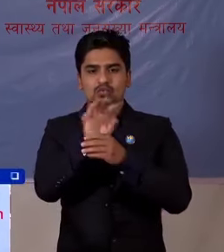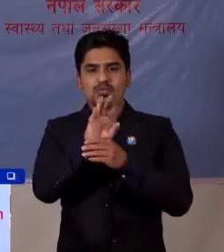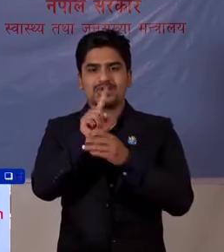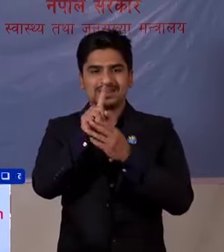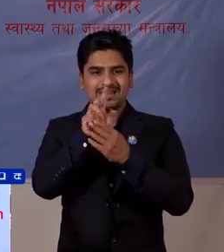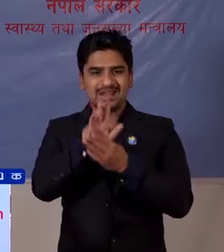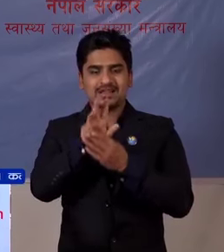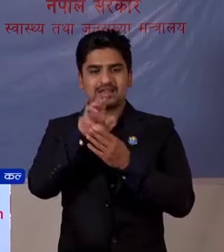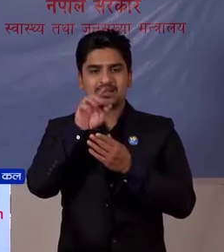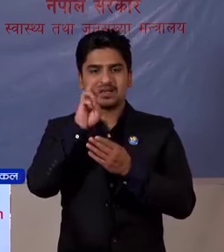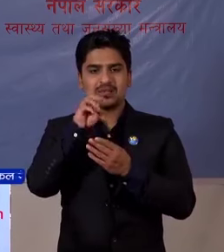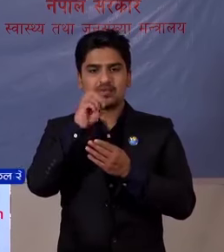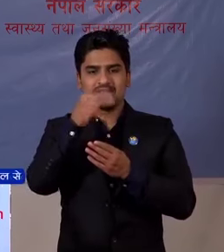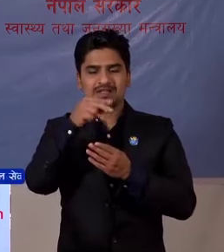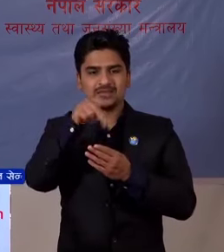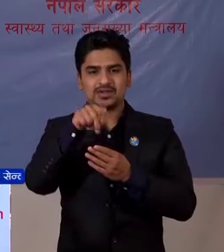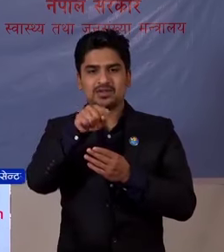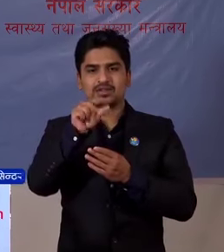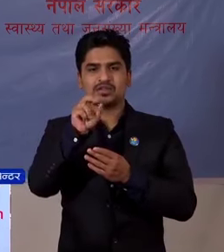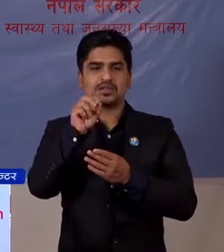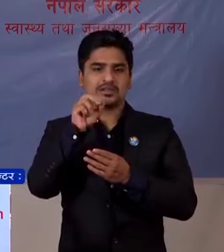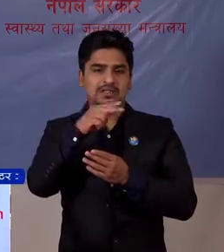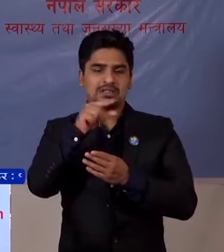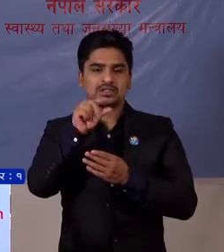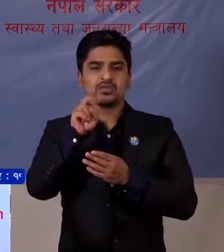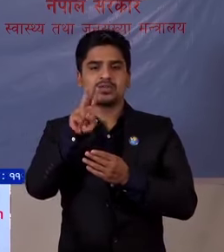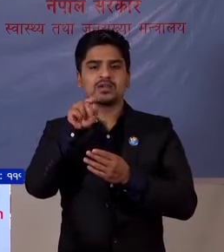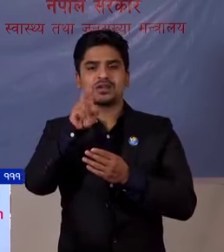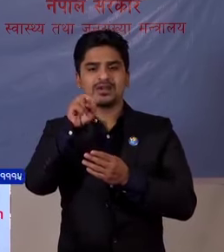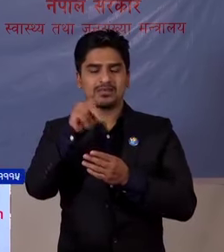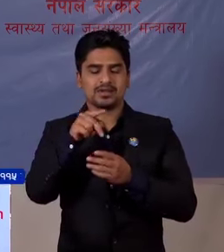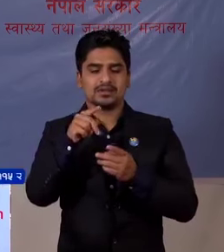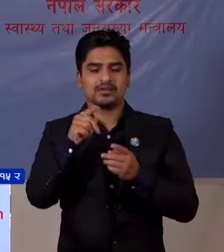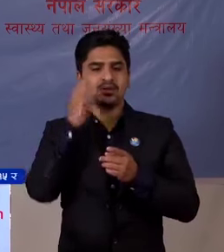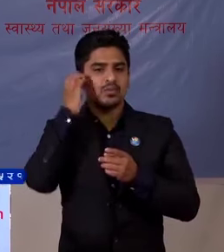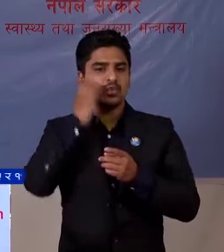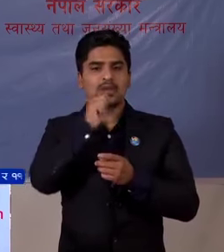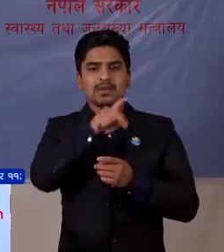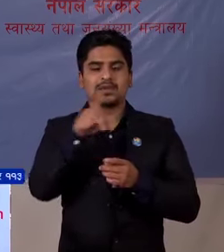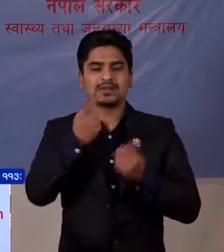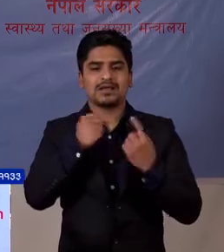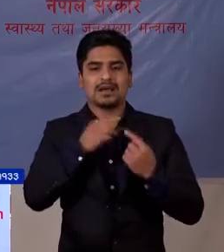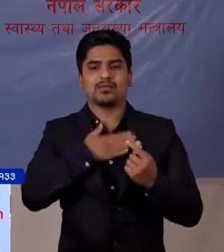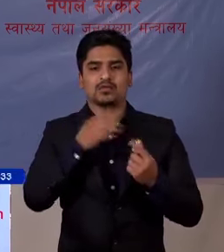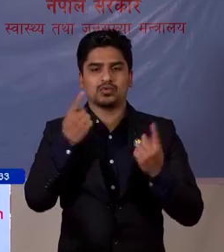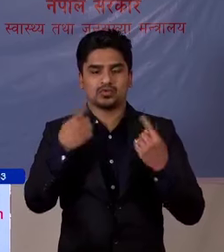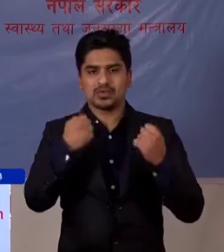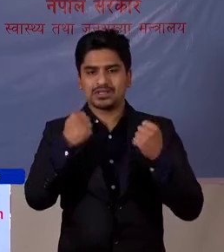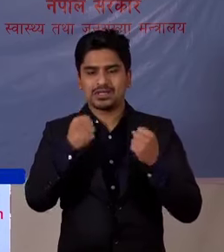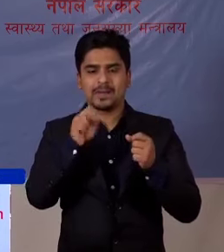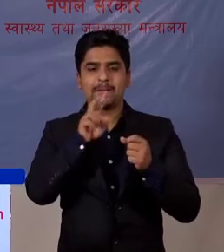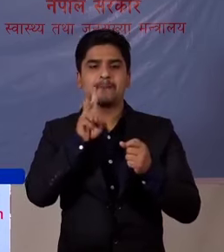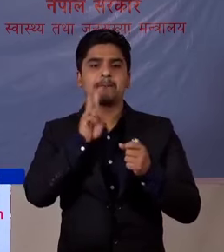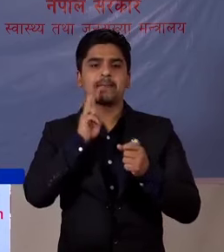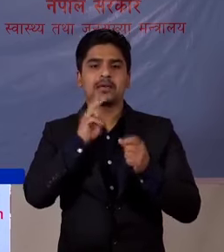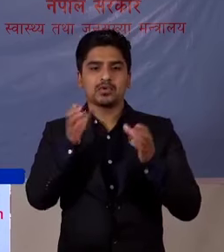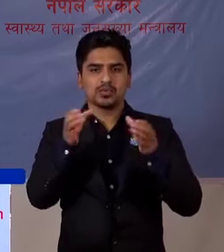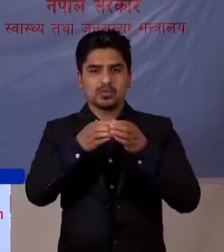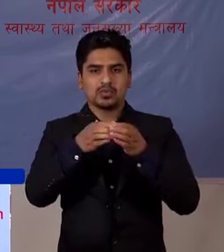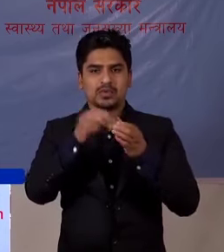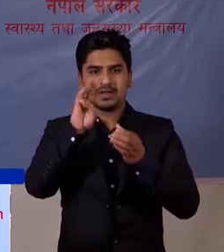.mohp.gov.np मोबाईल एप्लिकेशन आमरो स्वास्ते आमरो वाइवर ग्रूप जस्मा